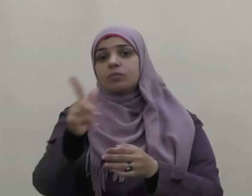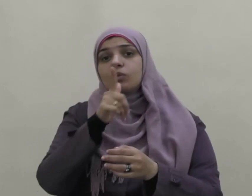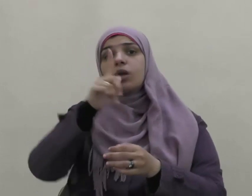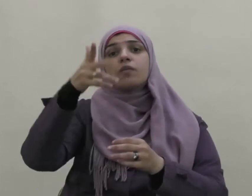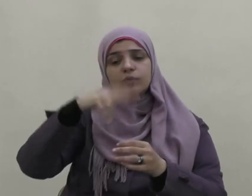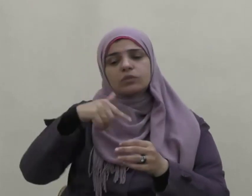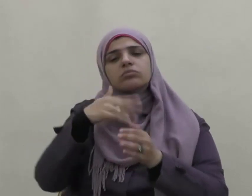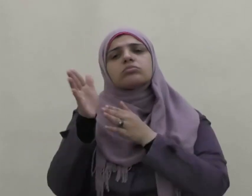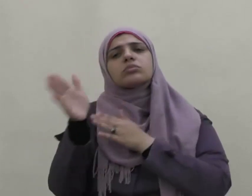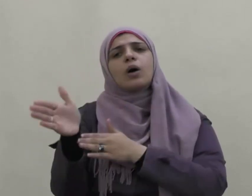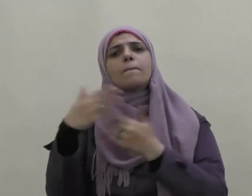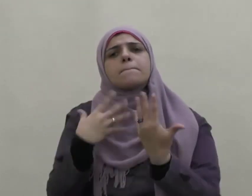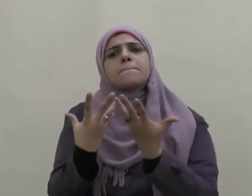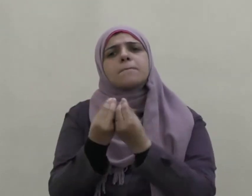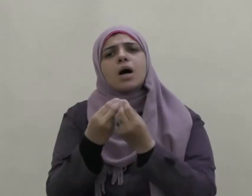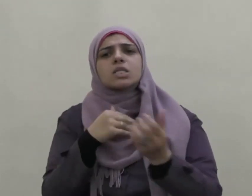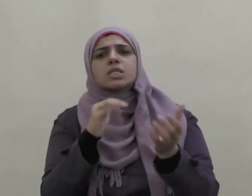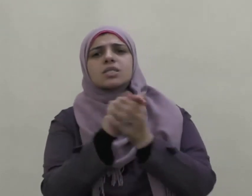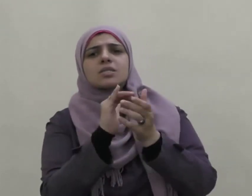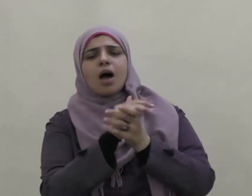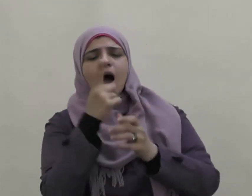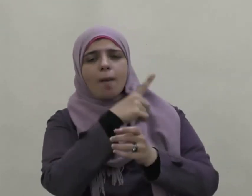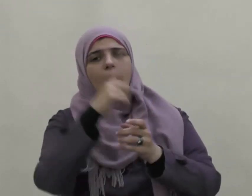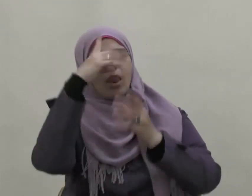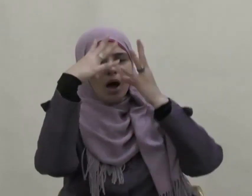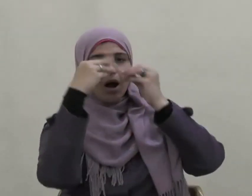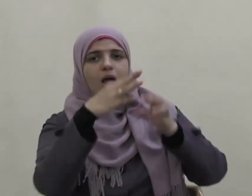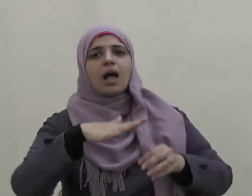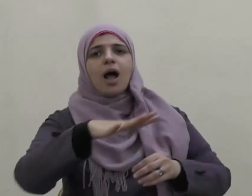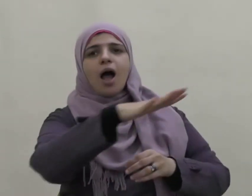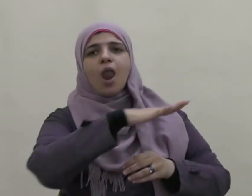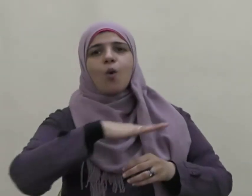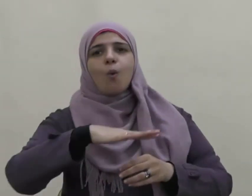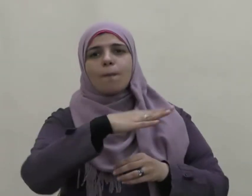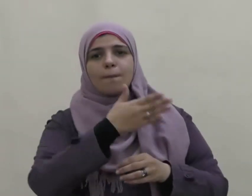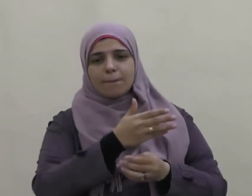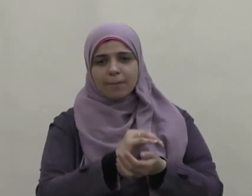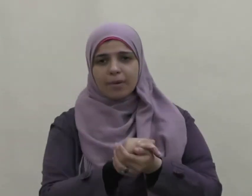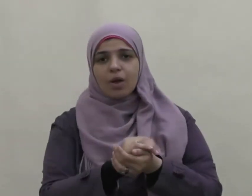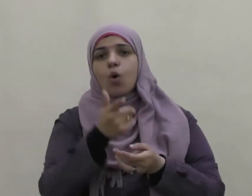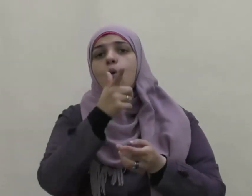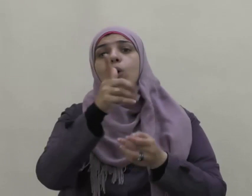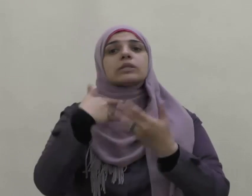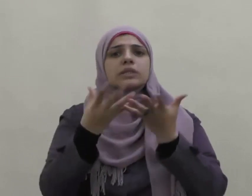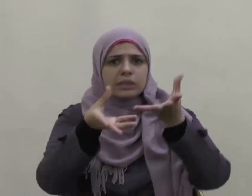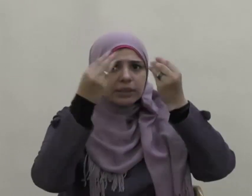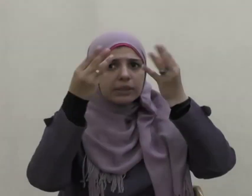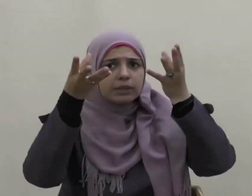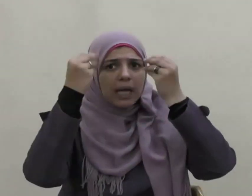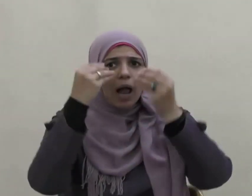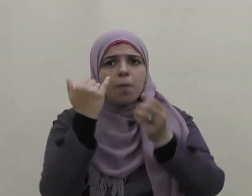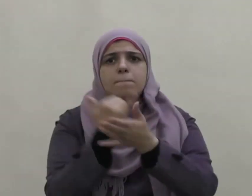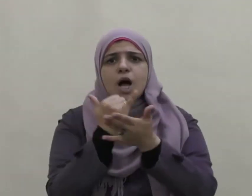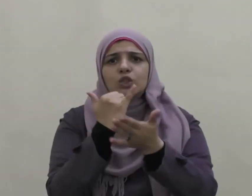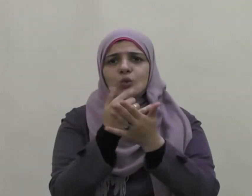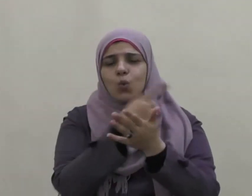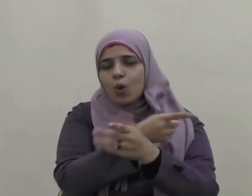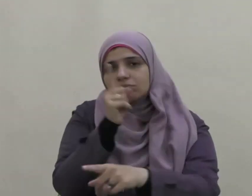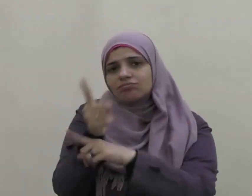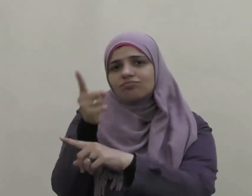التابعون الصحابة رضوان الله تعالى عليهم وتعلموا على أيديهم وشهد